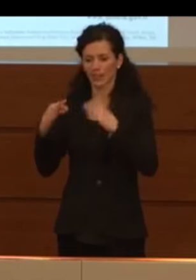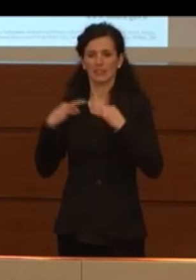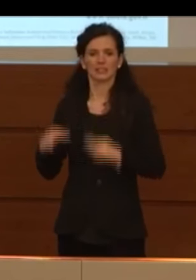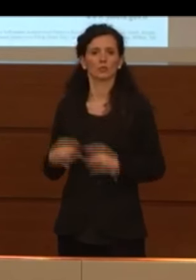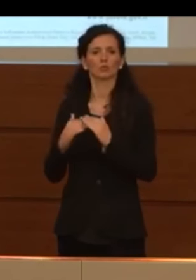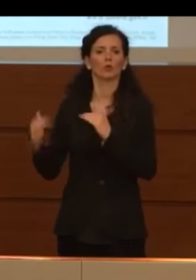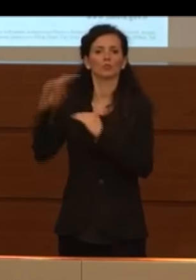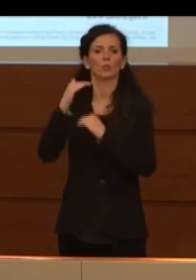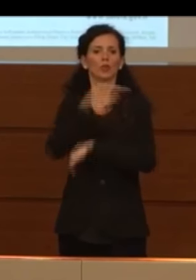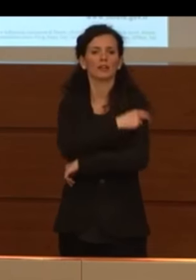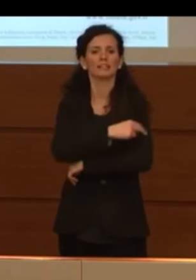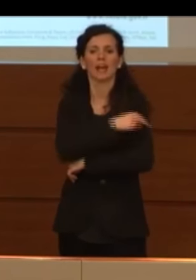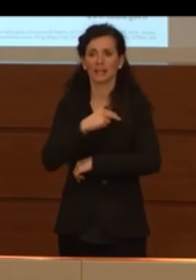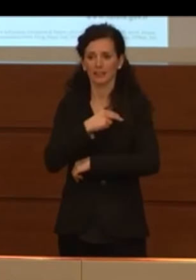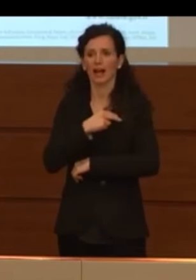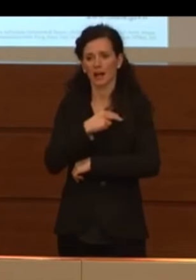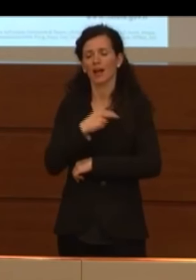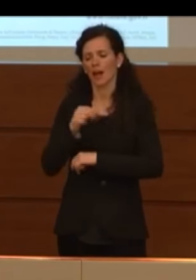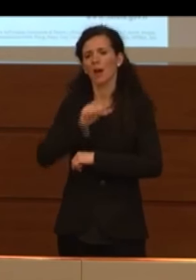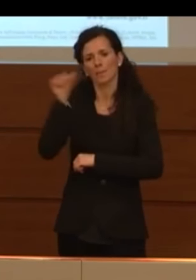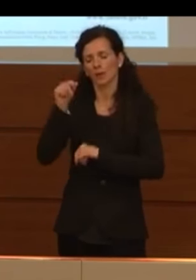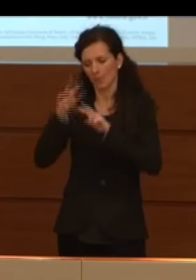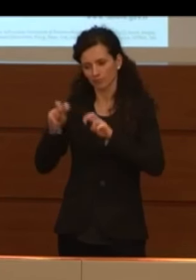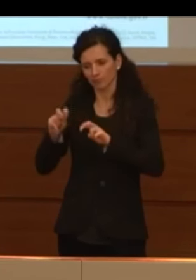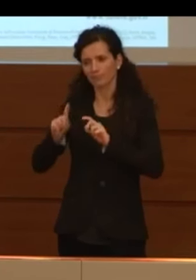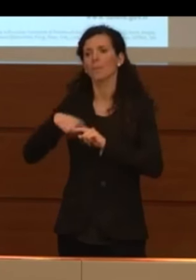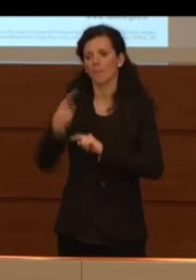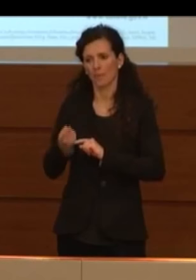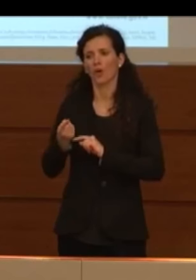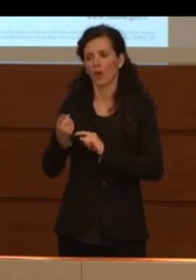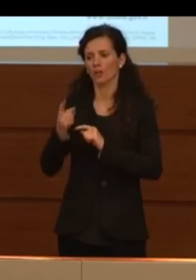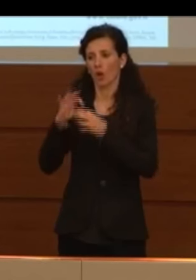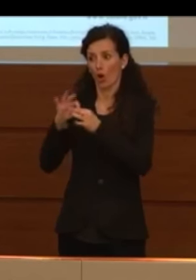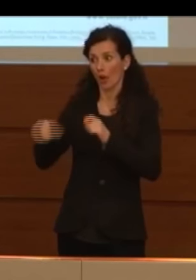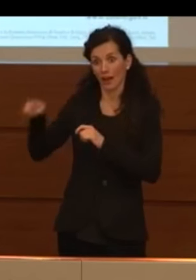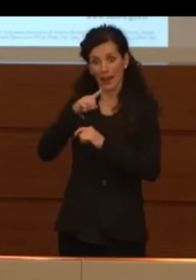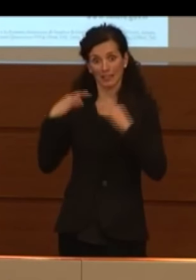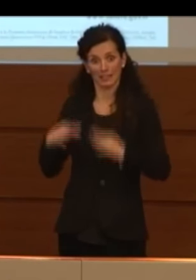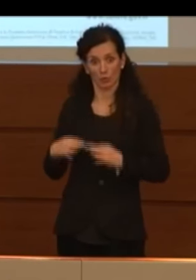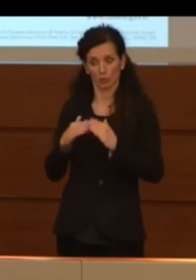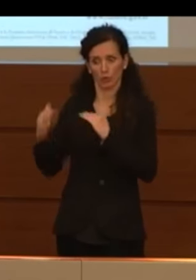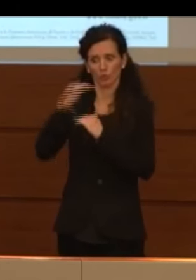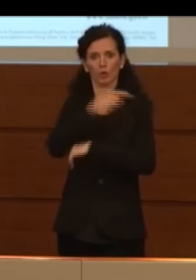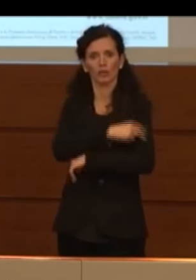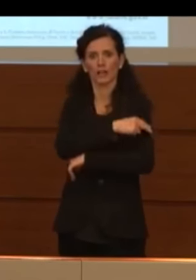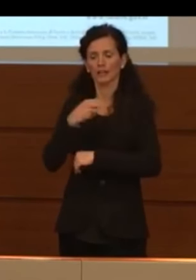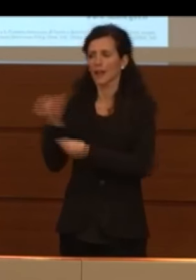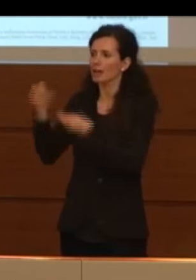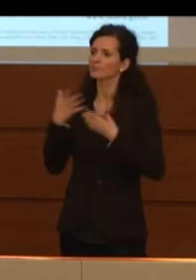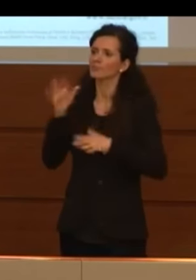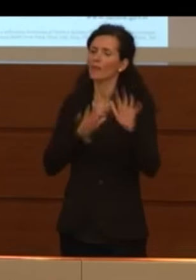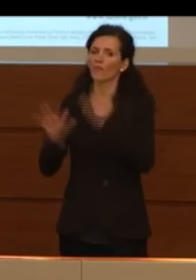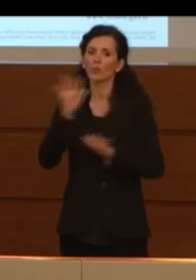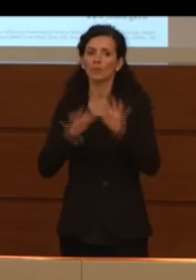Superiore di Sanità e quindi poi incominceranno i colleghi dell'Istituto Superiore di Sanità a darci il dato